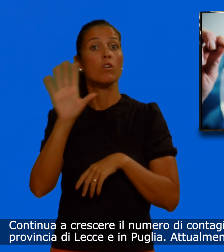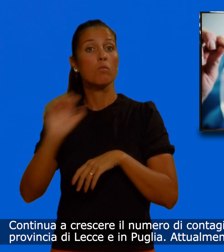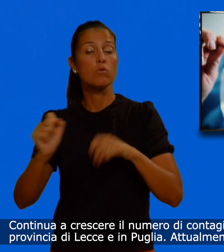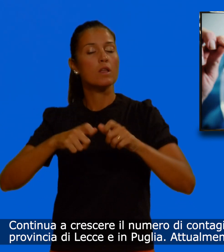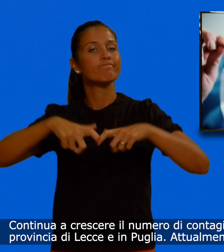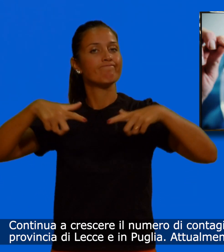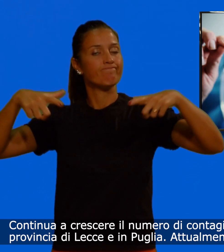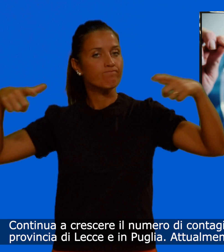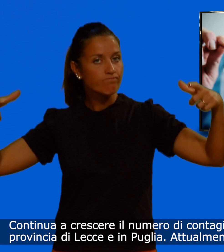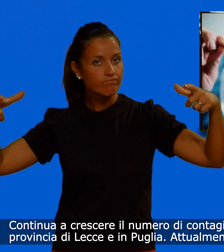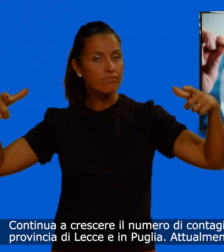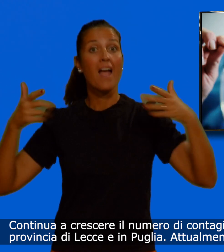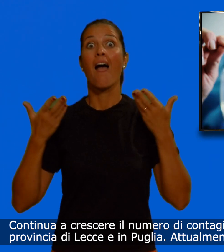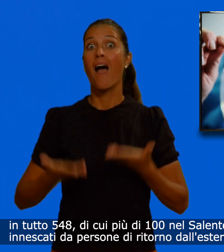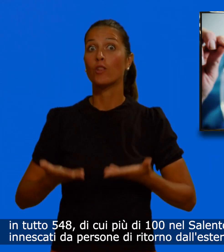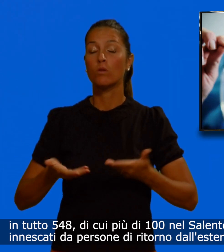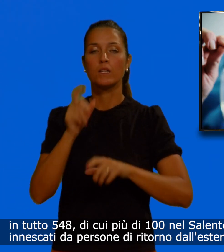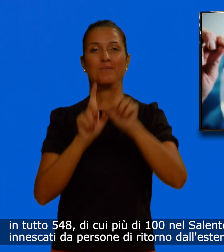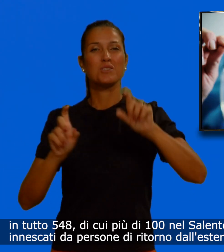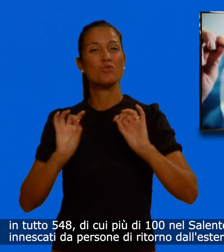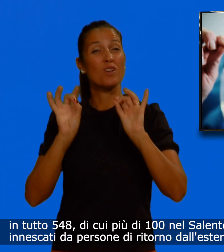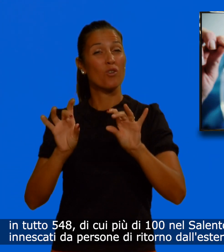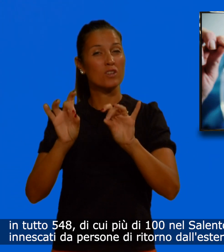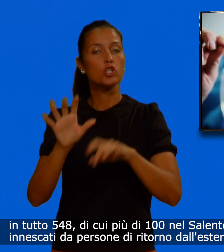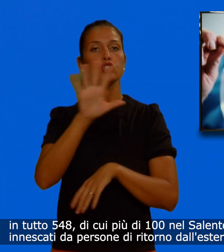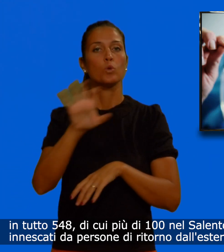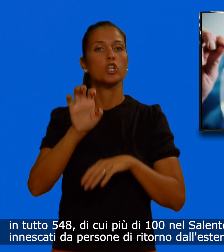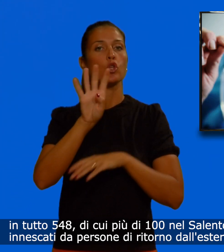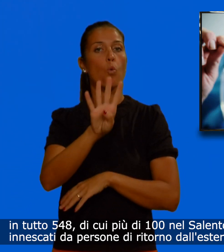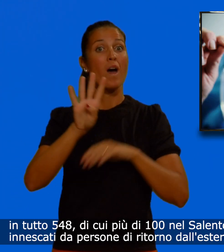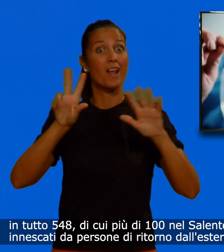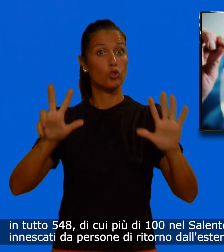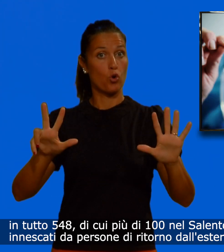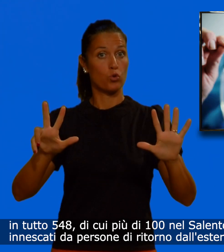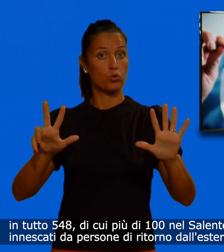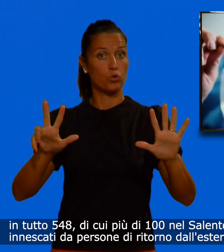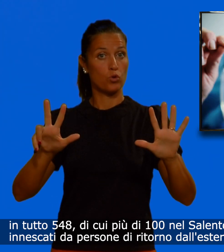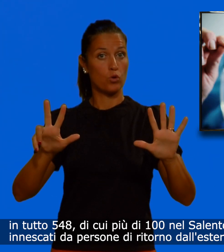Attualmente i casi positivi sono in tutto 548, di cui più di 100 nel Salento.